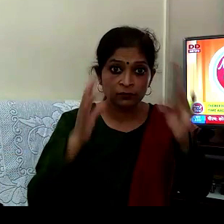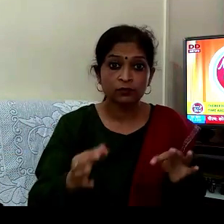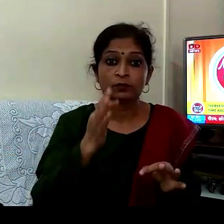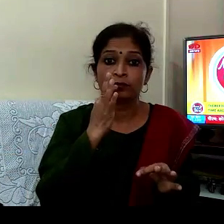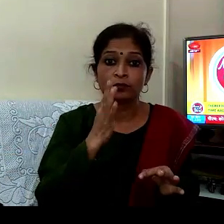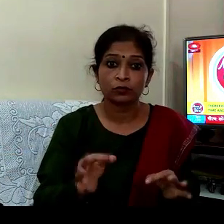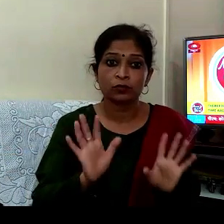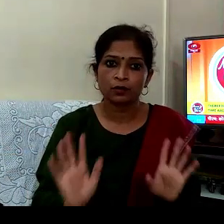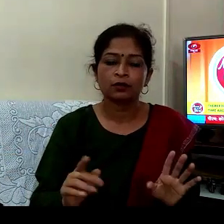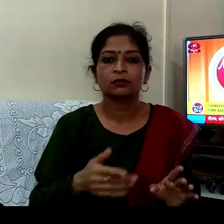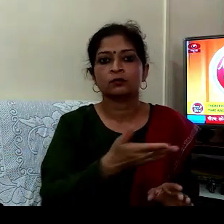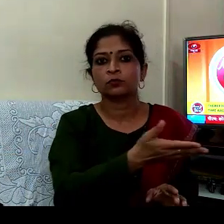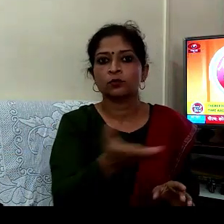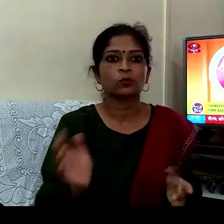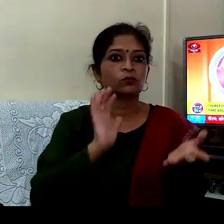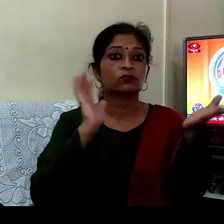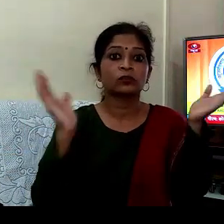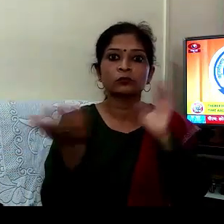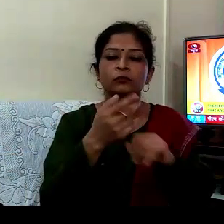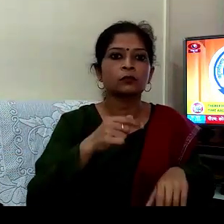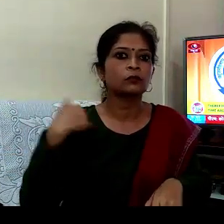ایسے ہیں جو دنیا کے